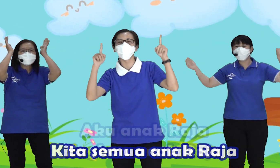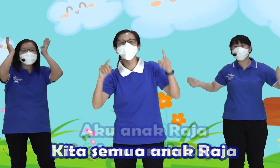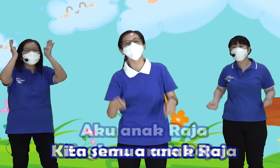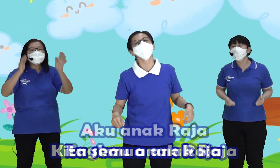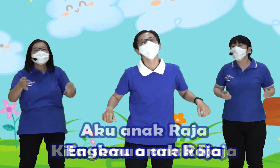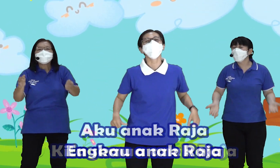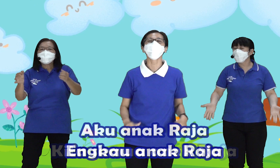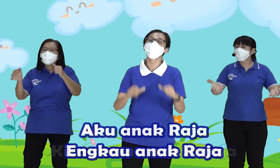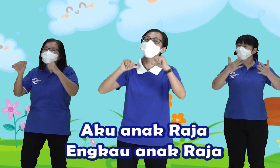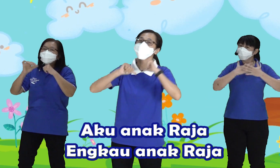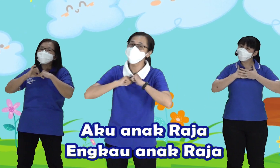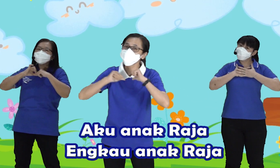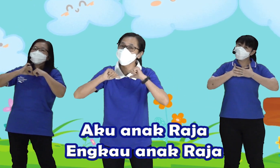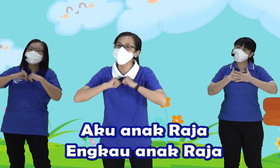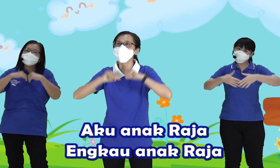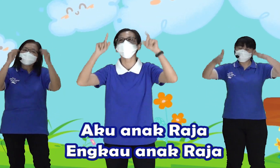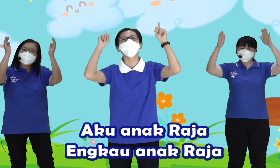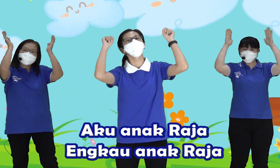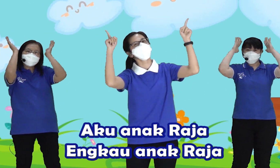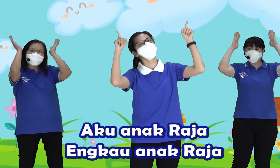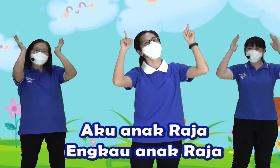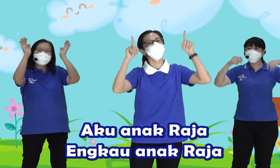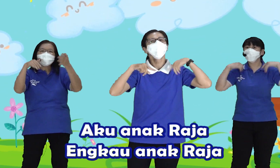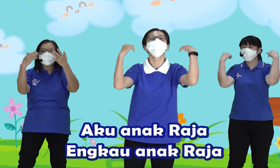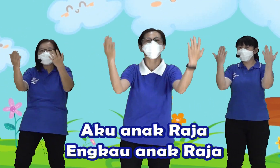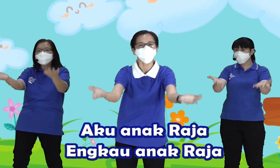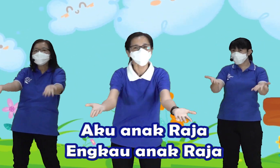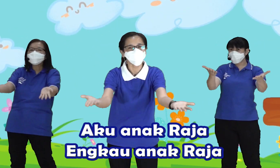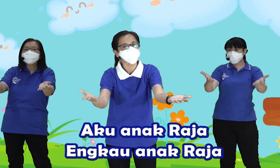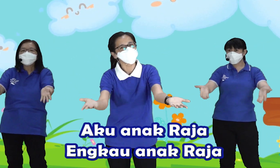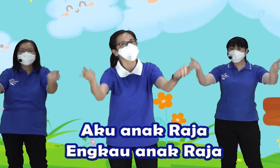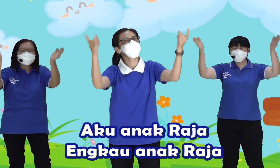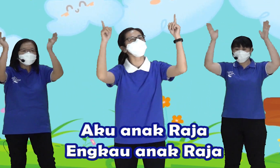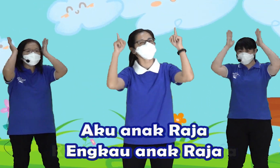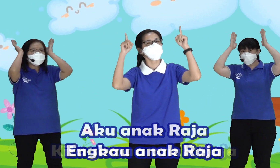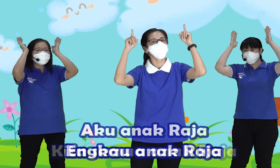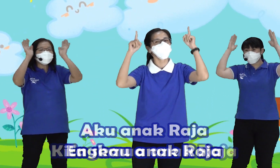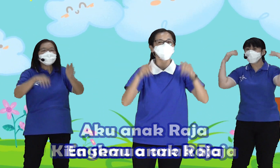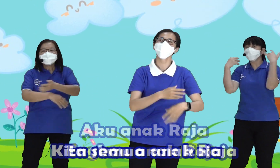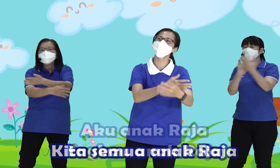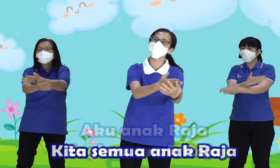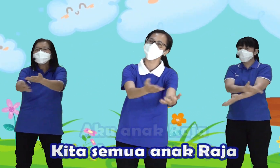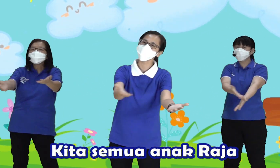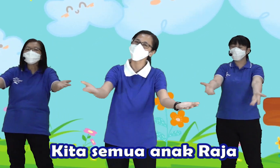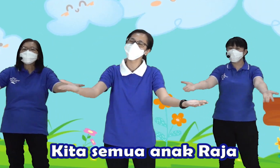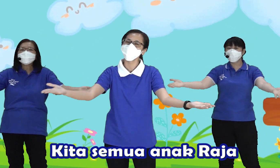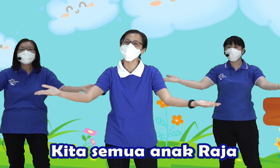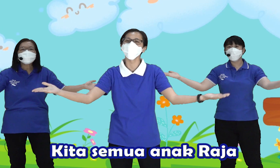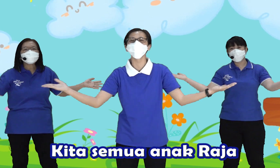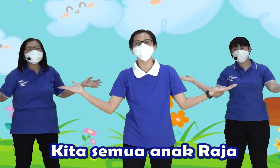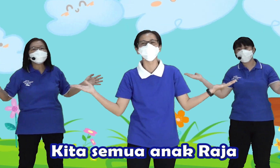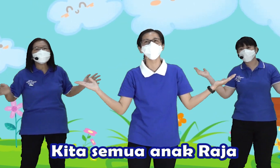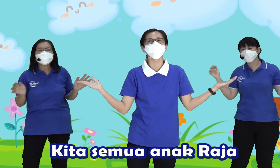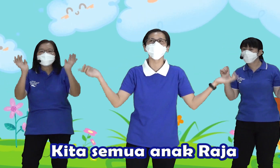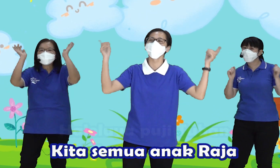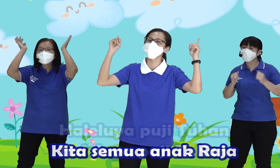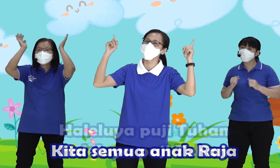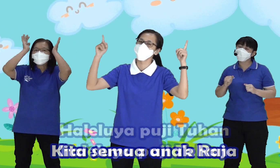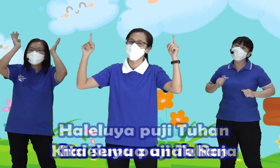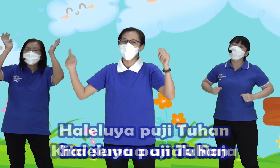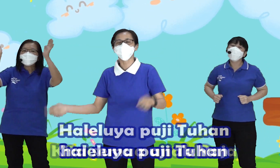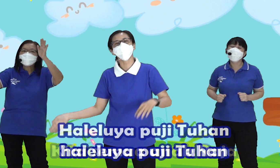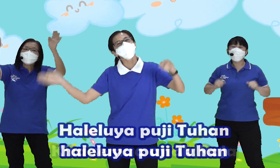Aku Anak Raja Engkau Anak Raja Kita Semua Anak